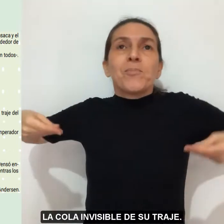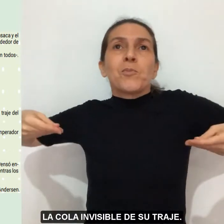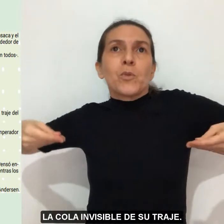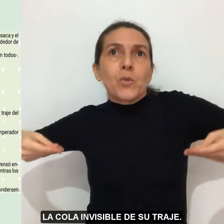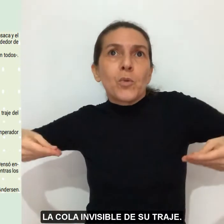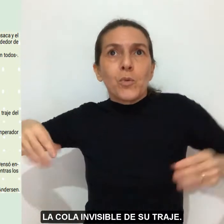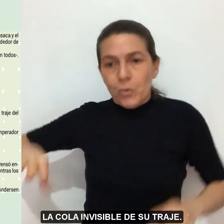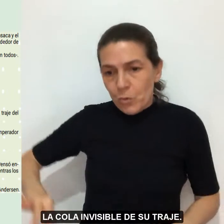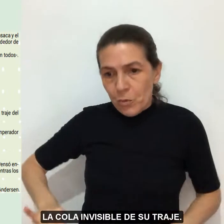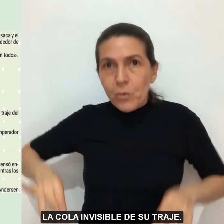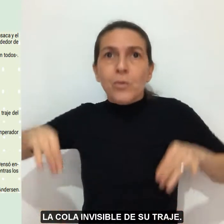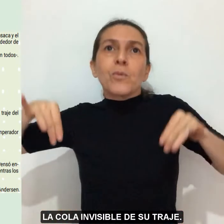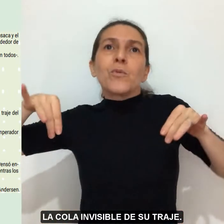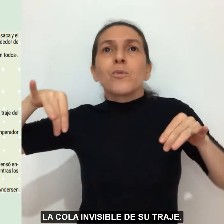invisible de su traje.